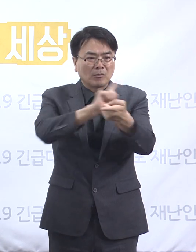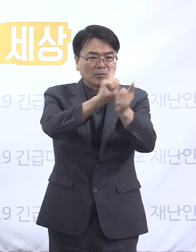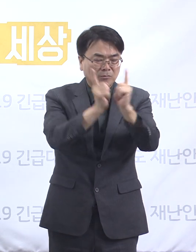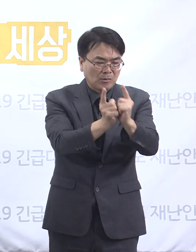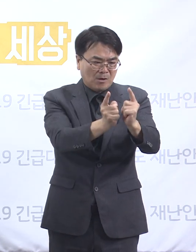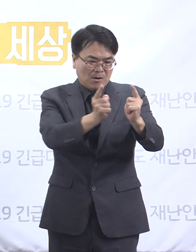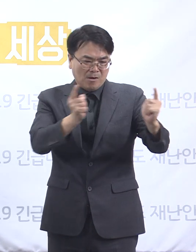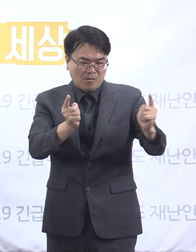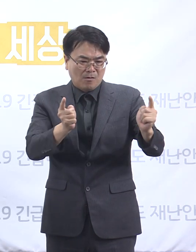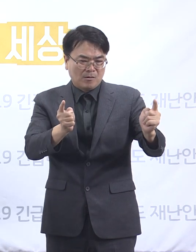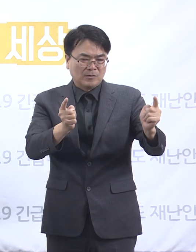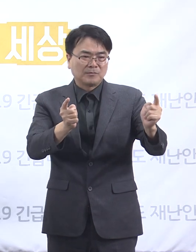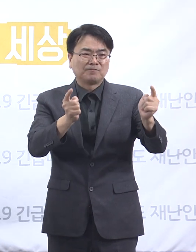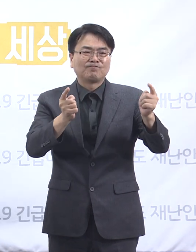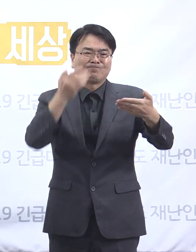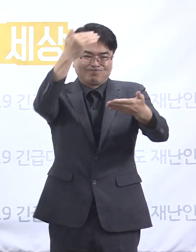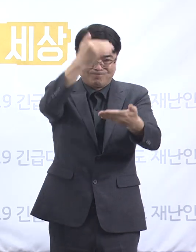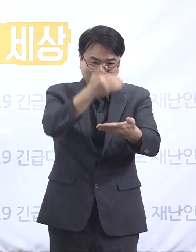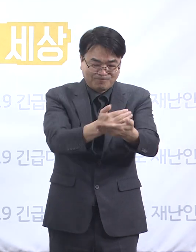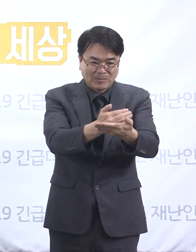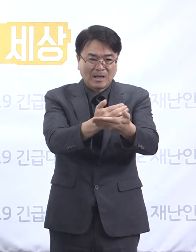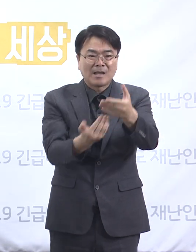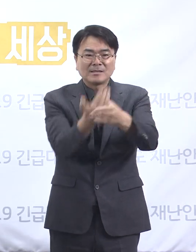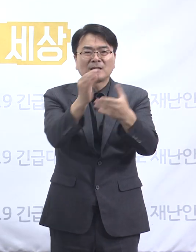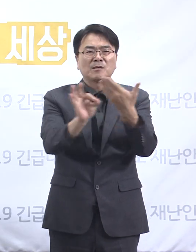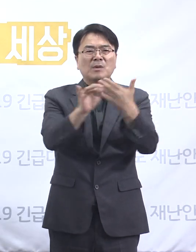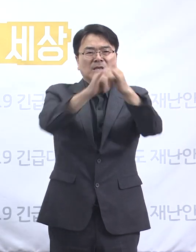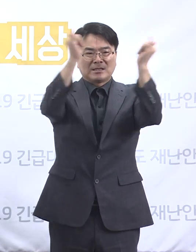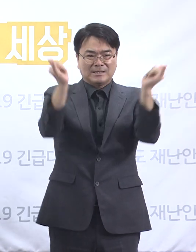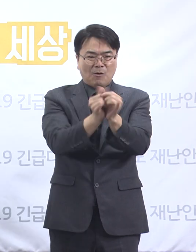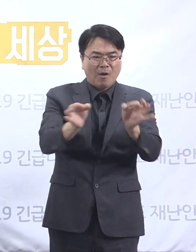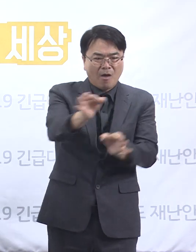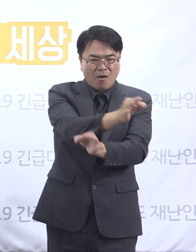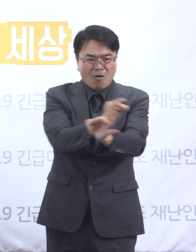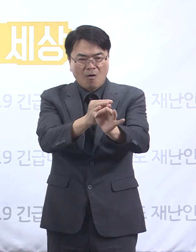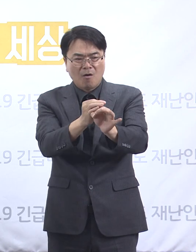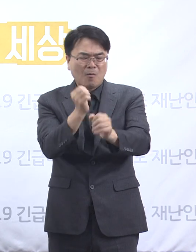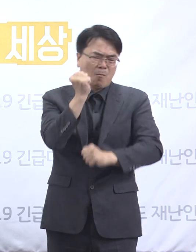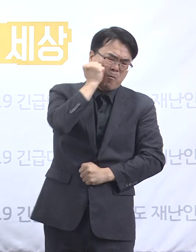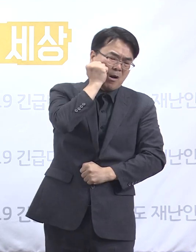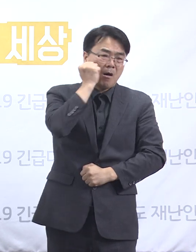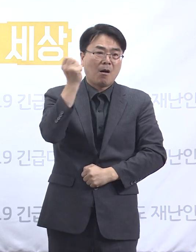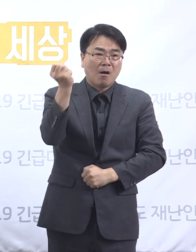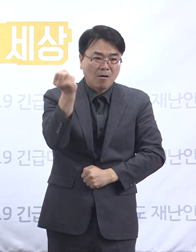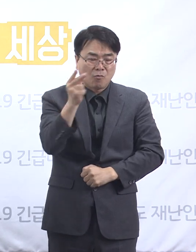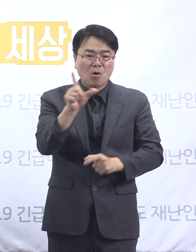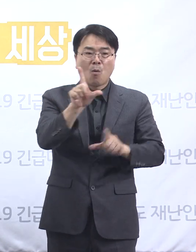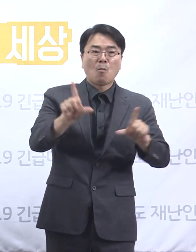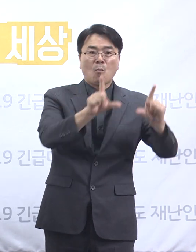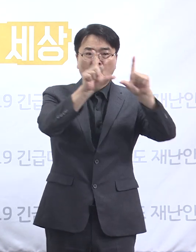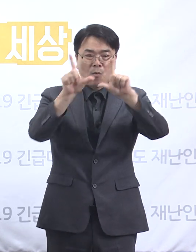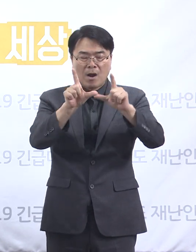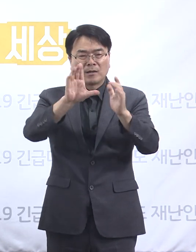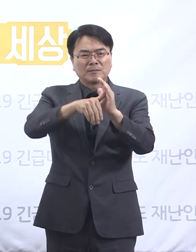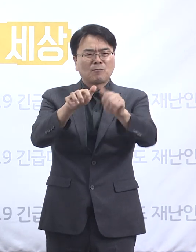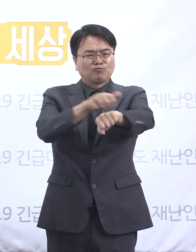시행될 경우에는 사회적, 경제적 타격은 물론 일상생활에서의 엄청난 불편이 초려될 것입니다.